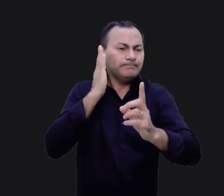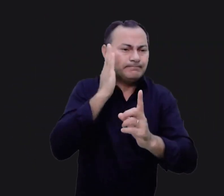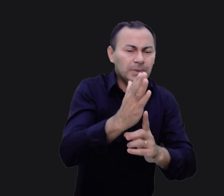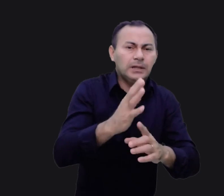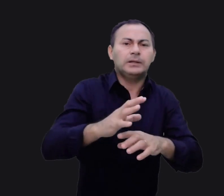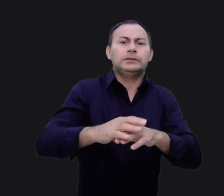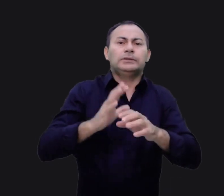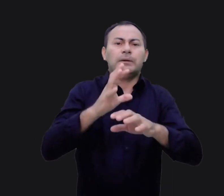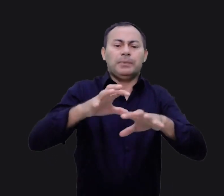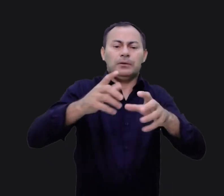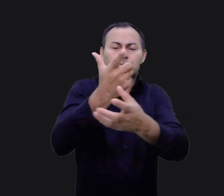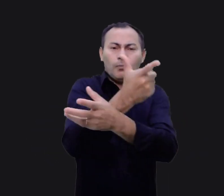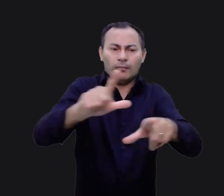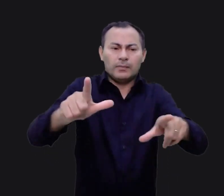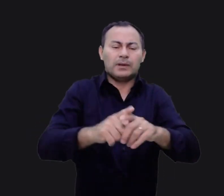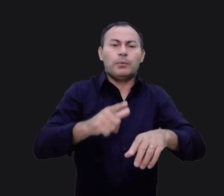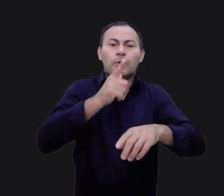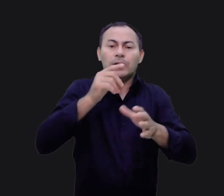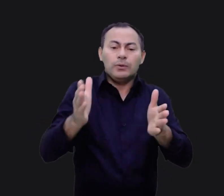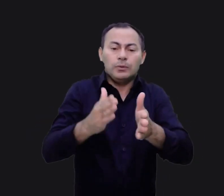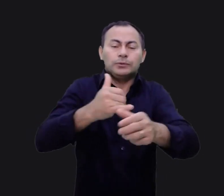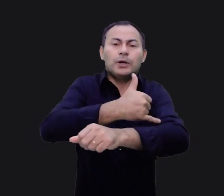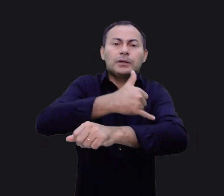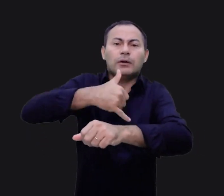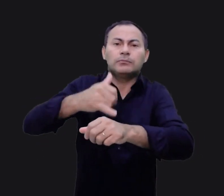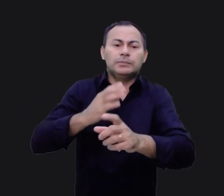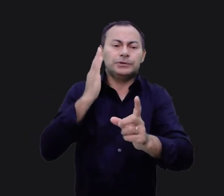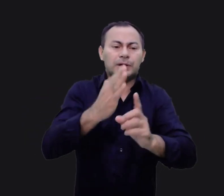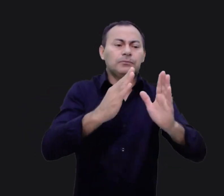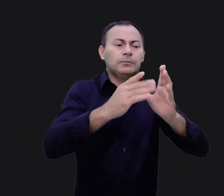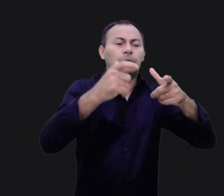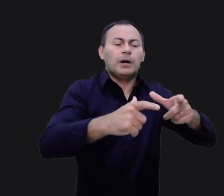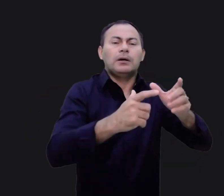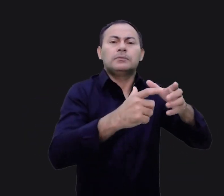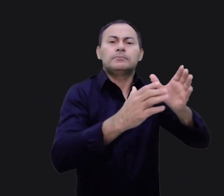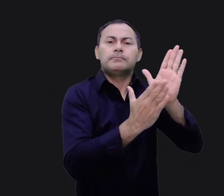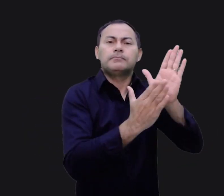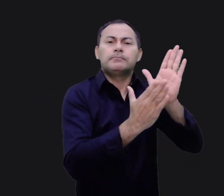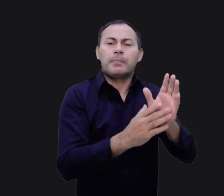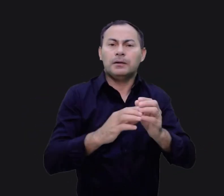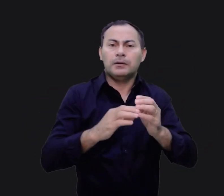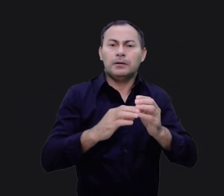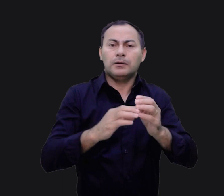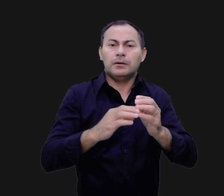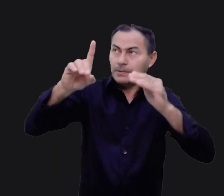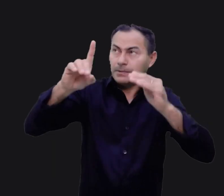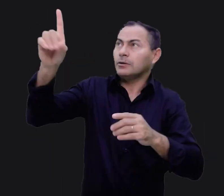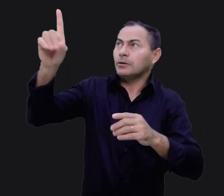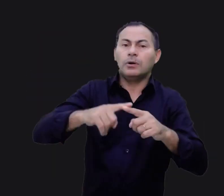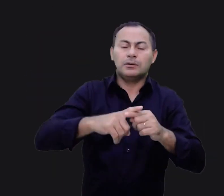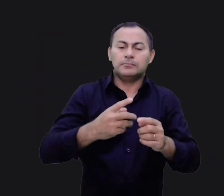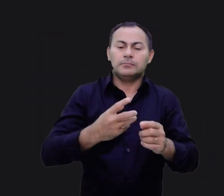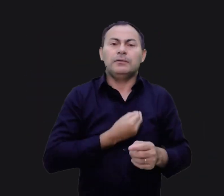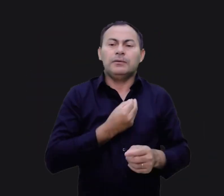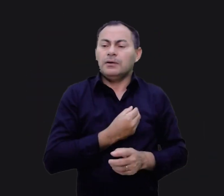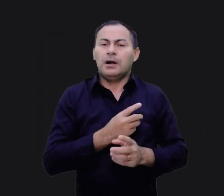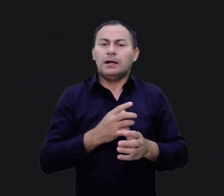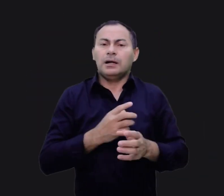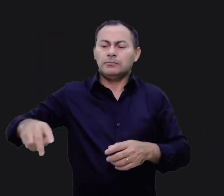deserto, pelo rio Jordão e finalmente para a terra prometida? Se eles estavam seguindo a orientação de Deus, por que andavam em círculos?